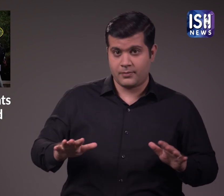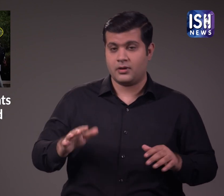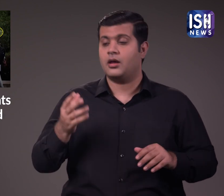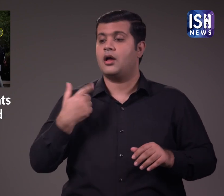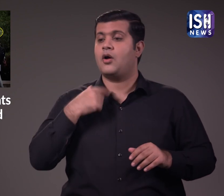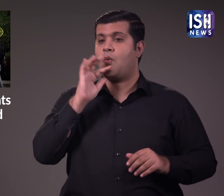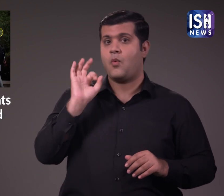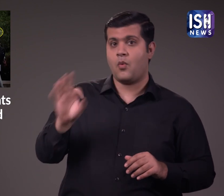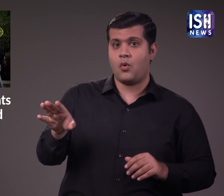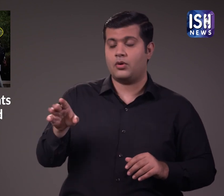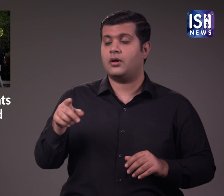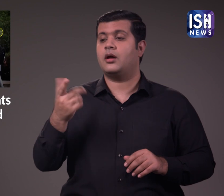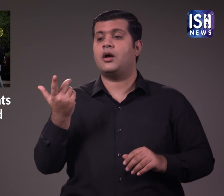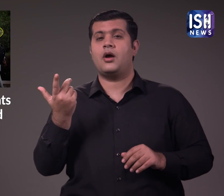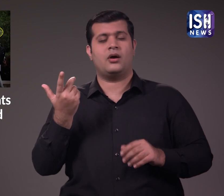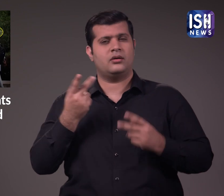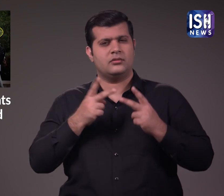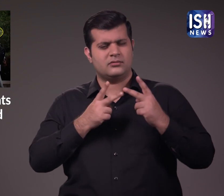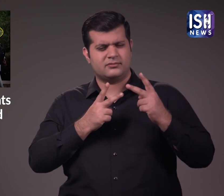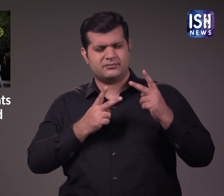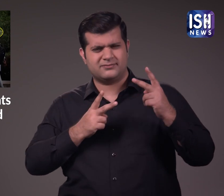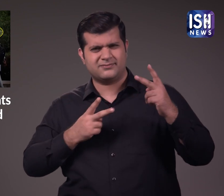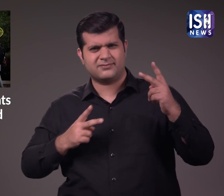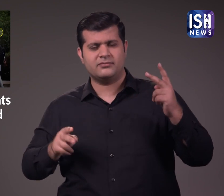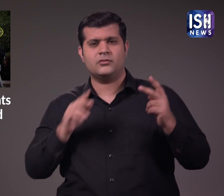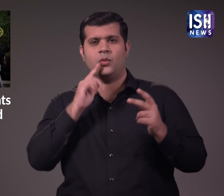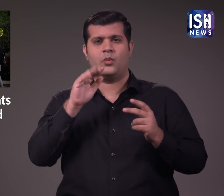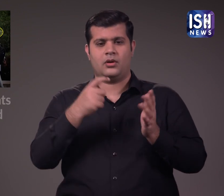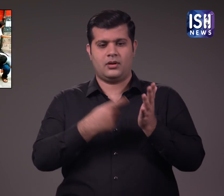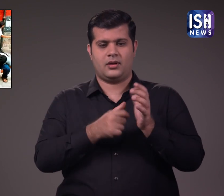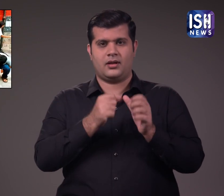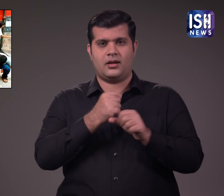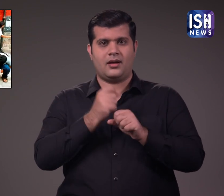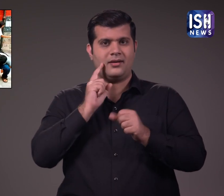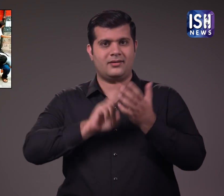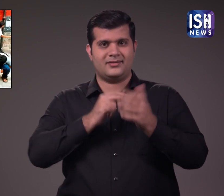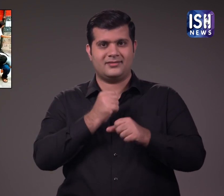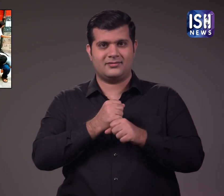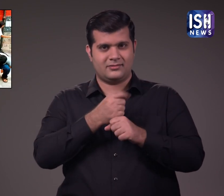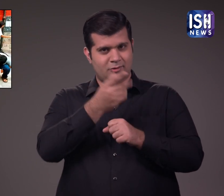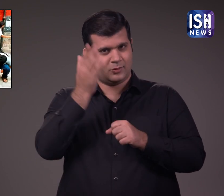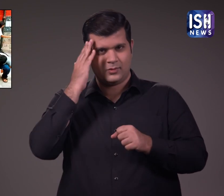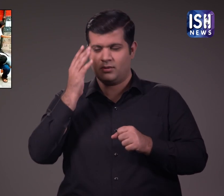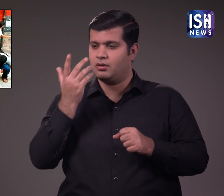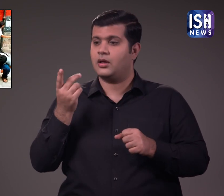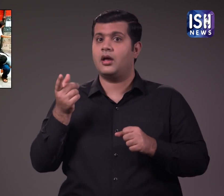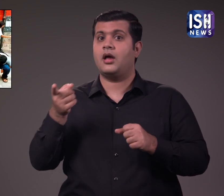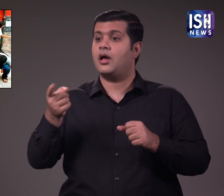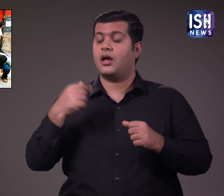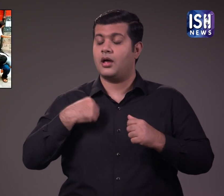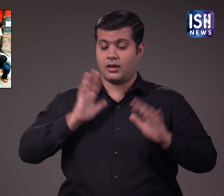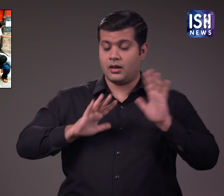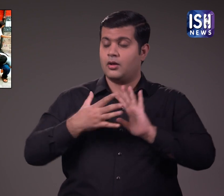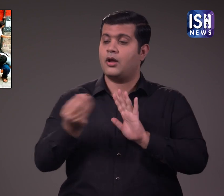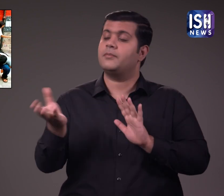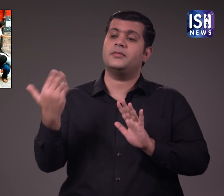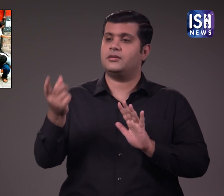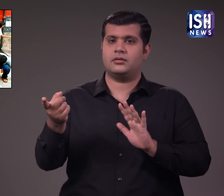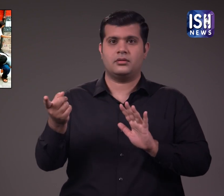इसे रागिंग के रूप में जाना जाता है आप इसके बारे में जानते हैं नए छात्रों से मिमिक्री